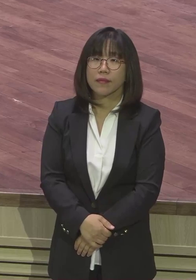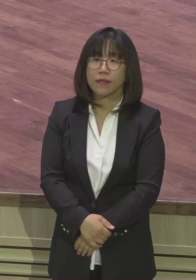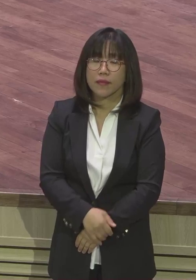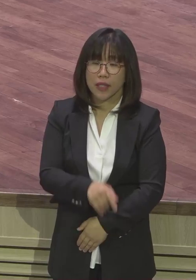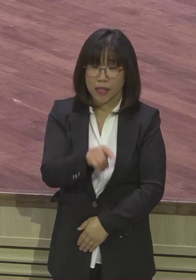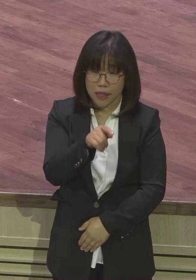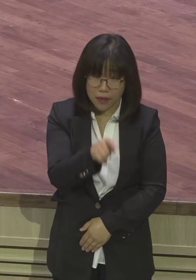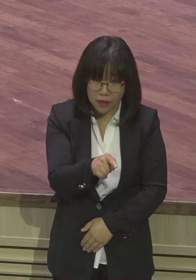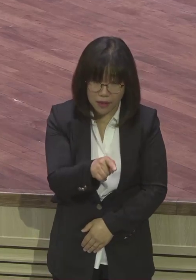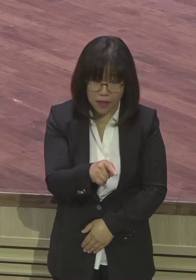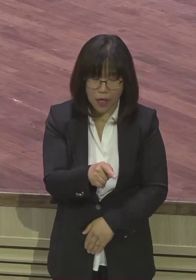승리의 삶이다.